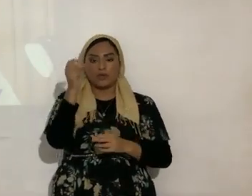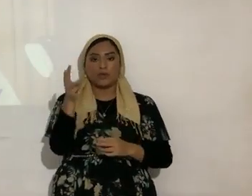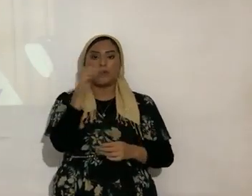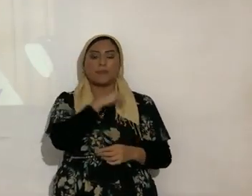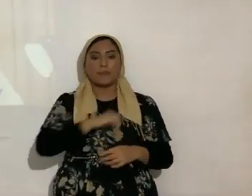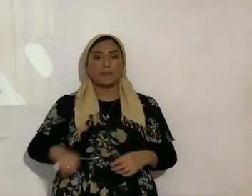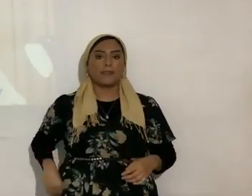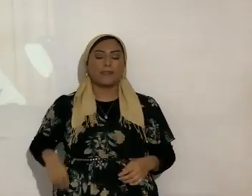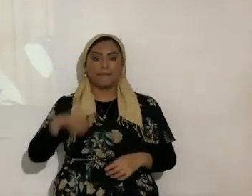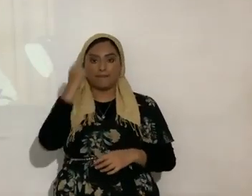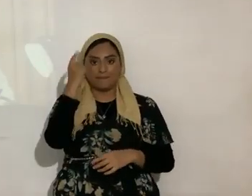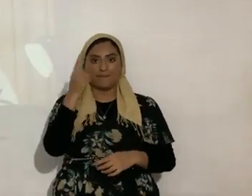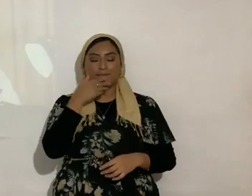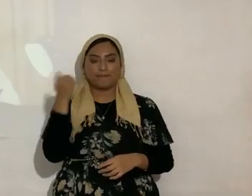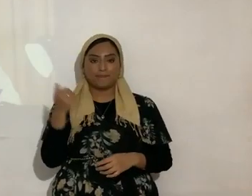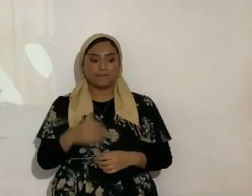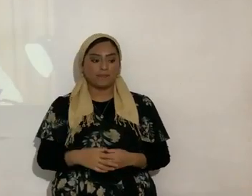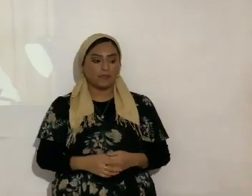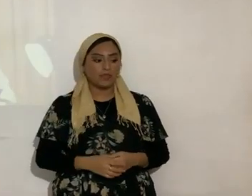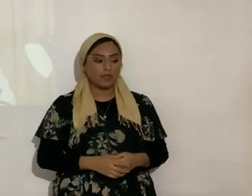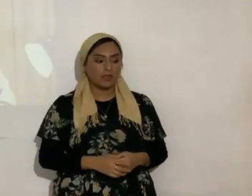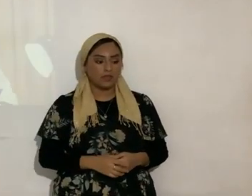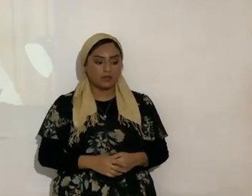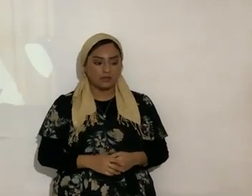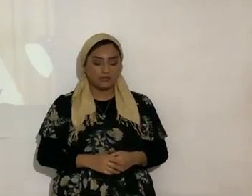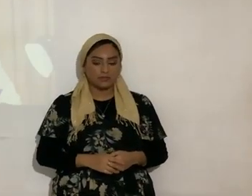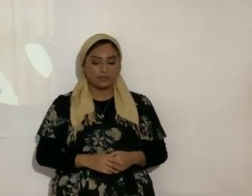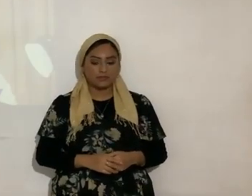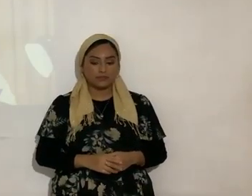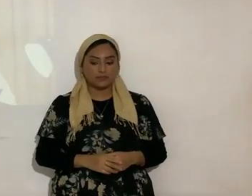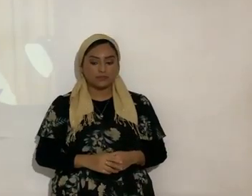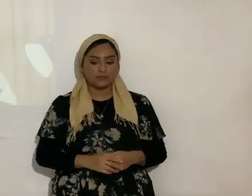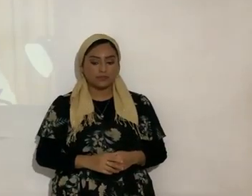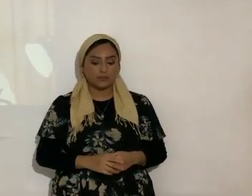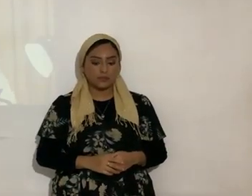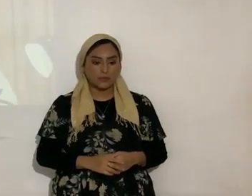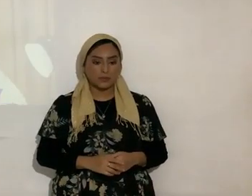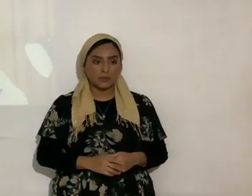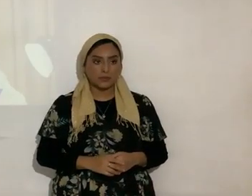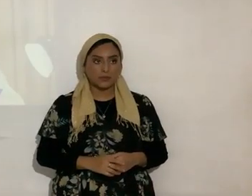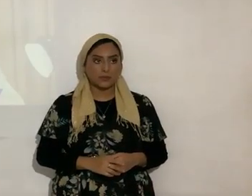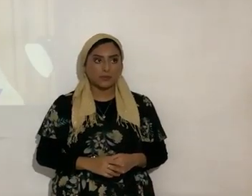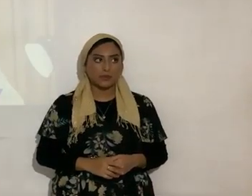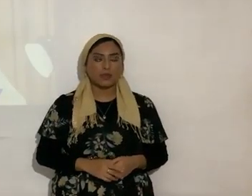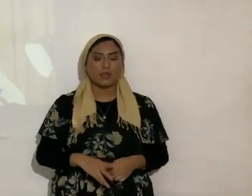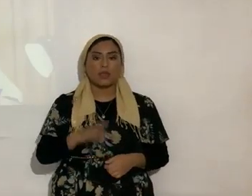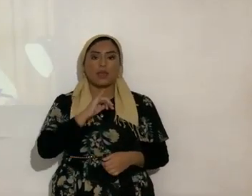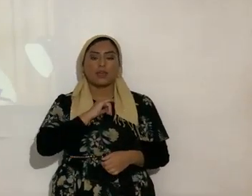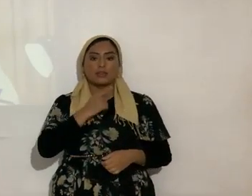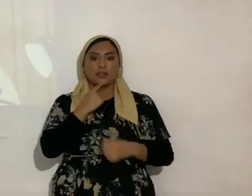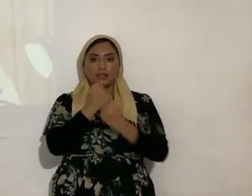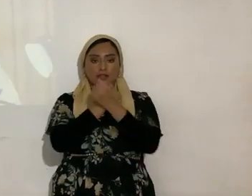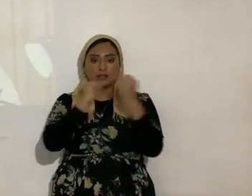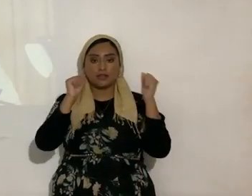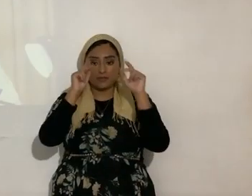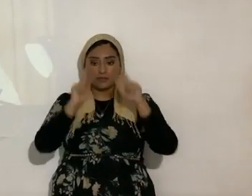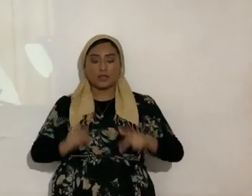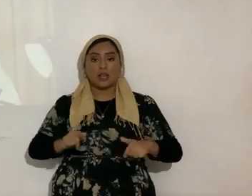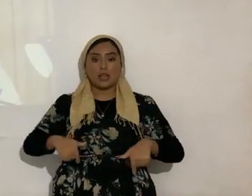entiende verdad bueno entonces a ver y decía yo que un salvo entonces vive en la eternidad y una de